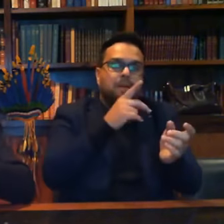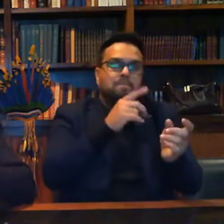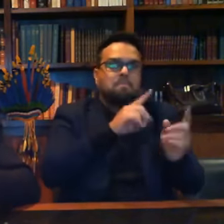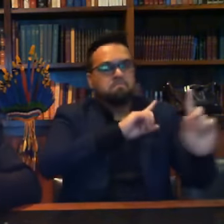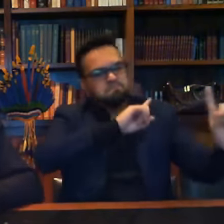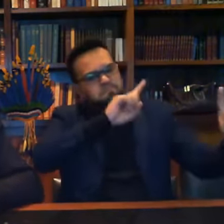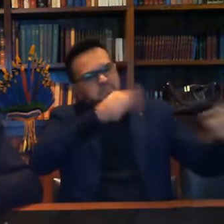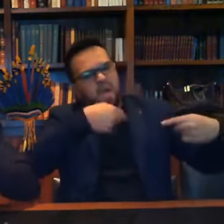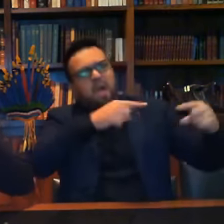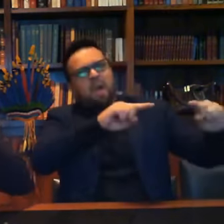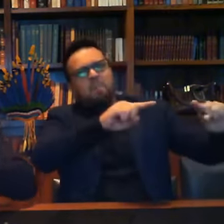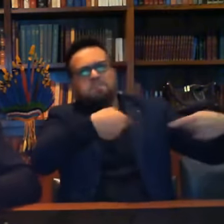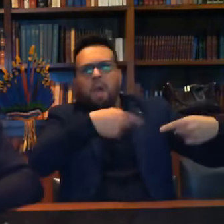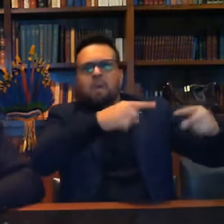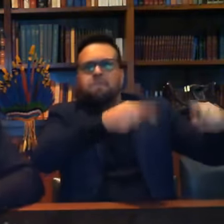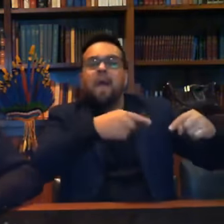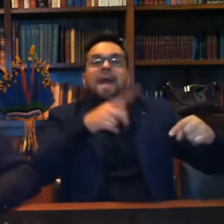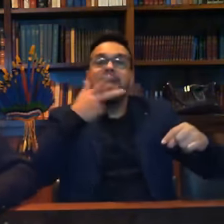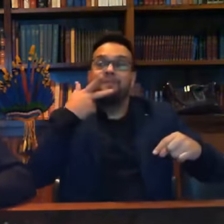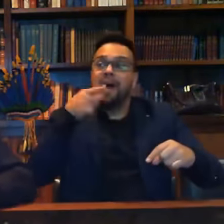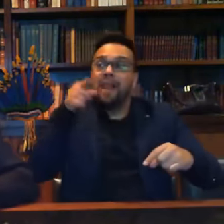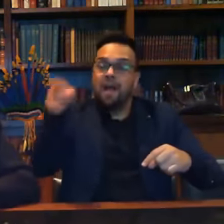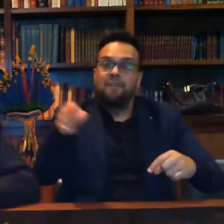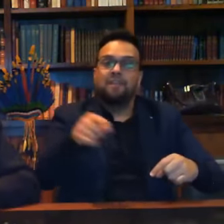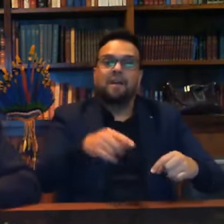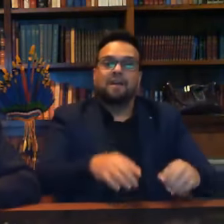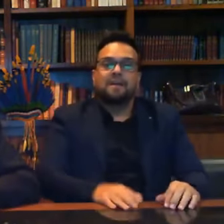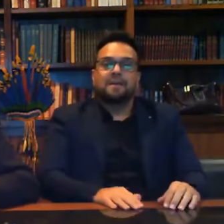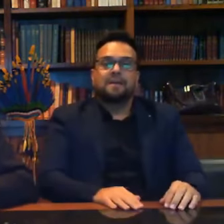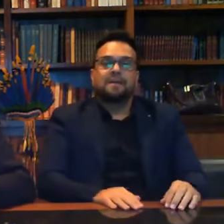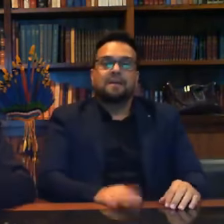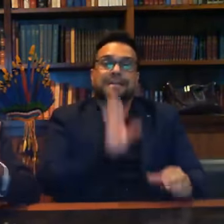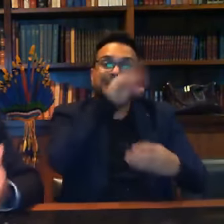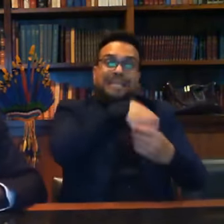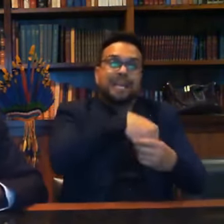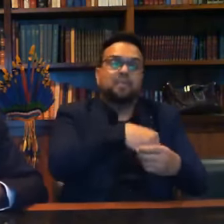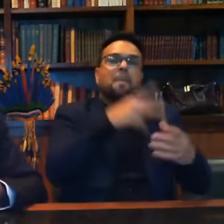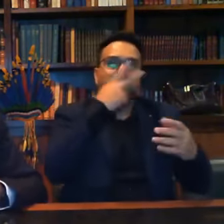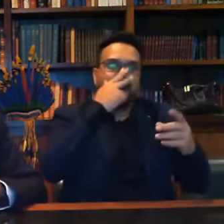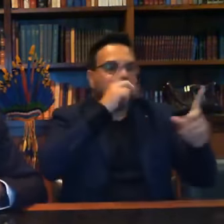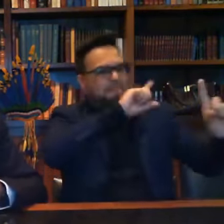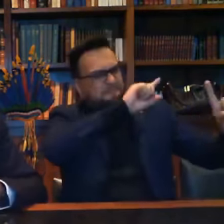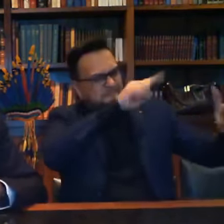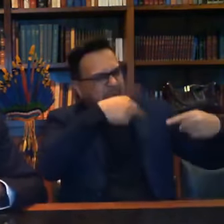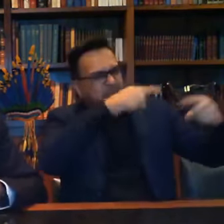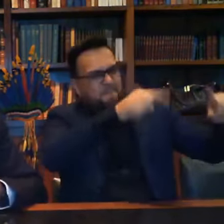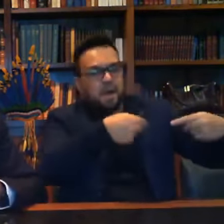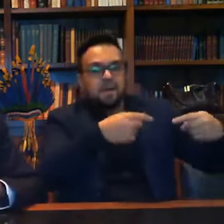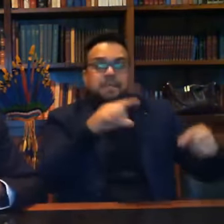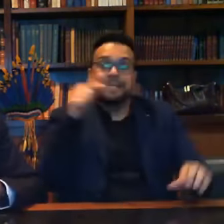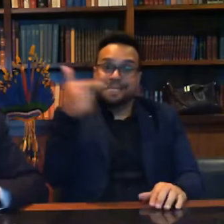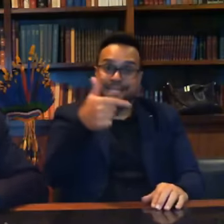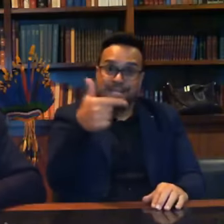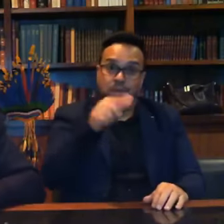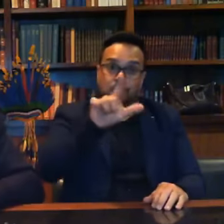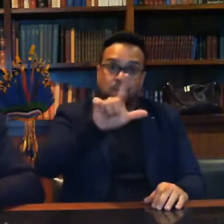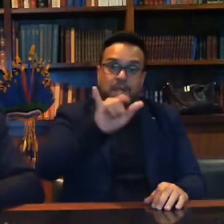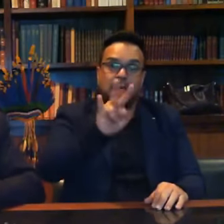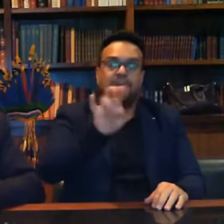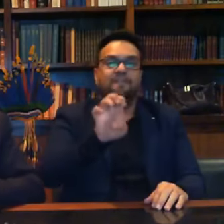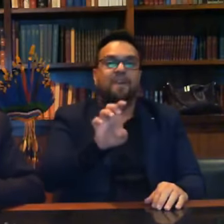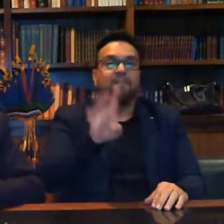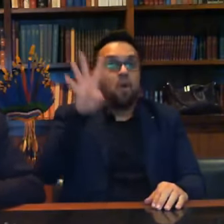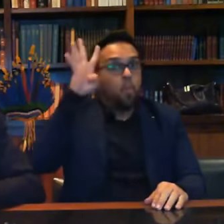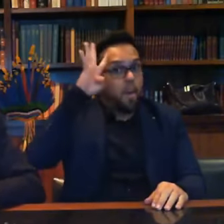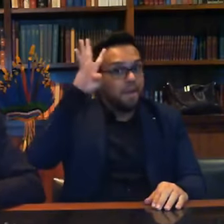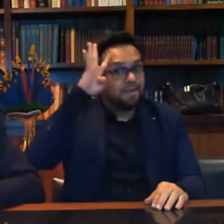a cada coisa que eu falava aqui, imediatamente rebatiam lá a segunda live, que não foi na quinta,